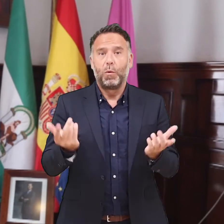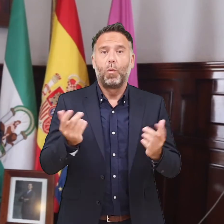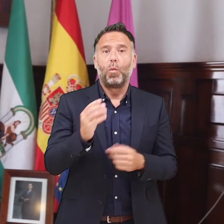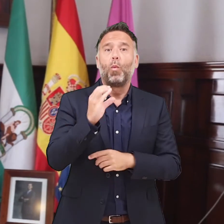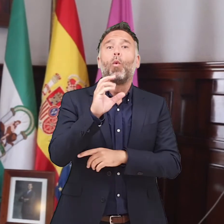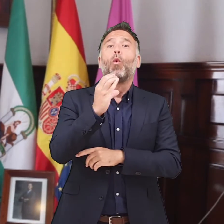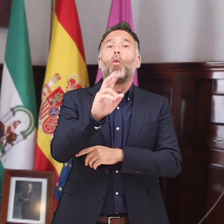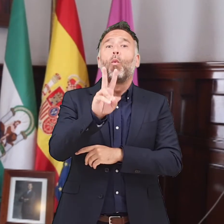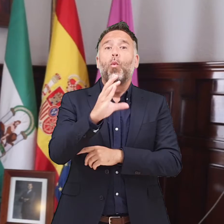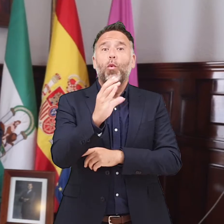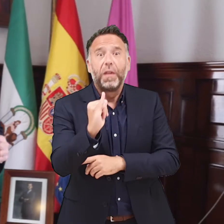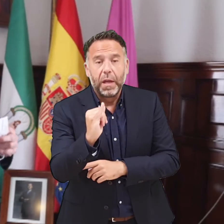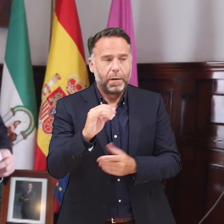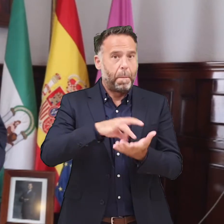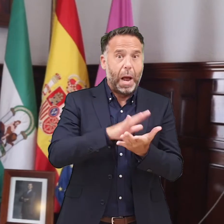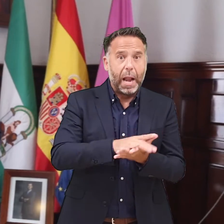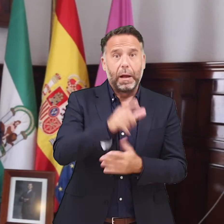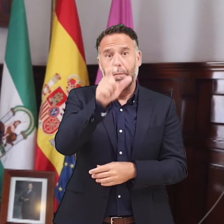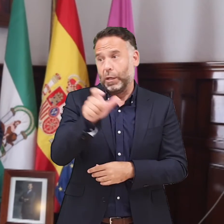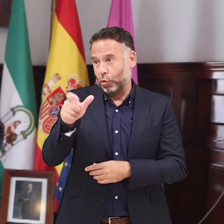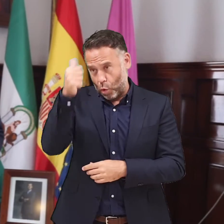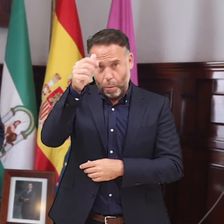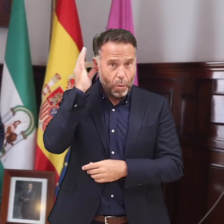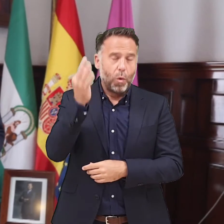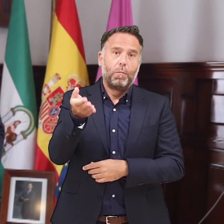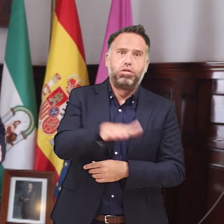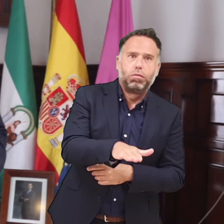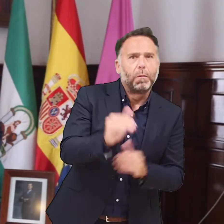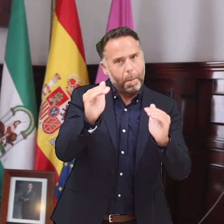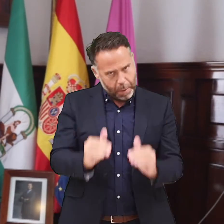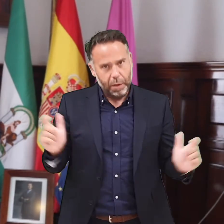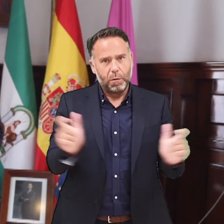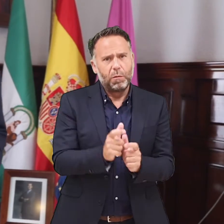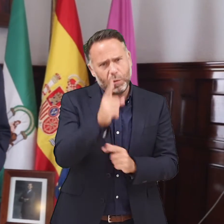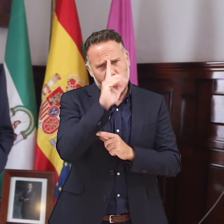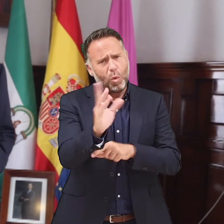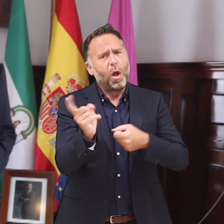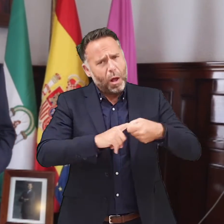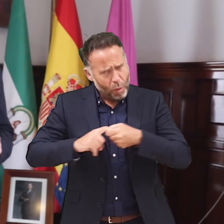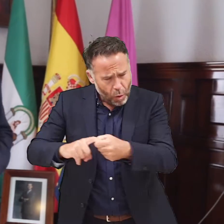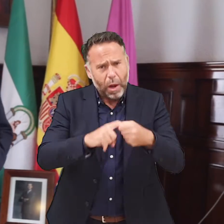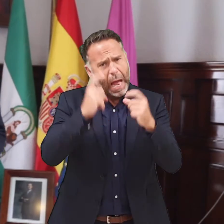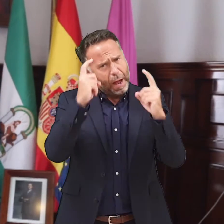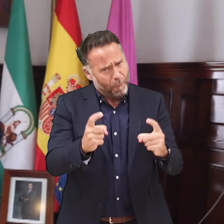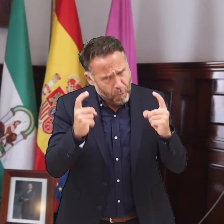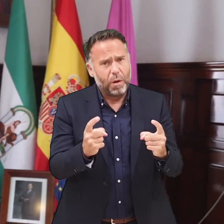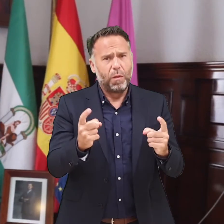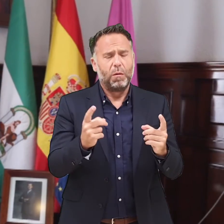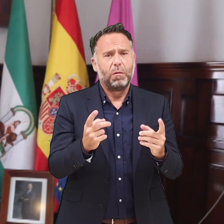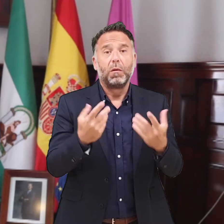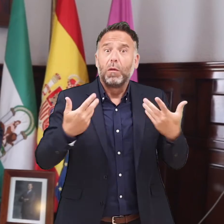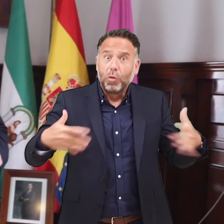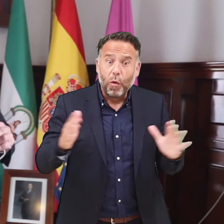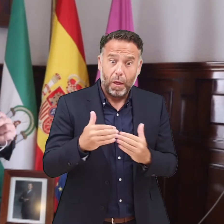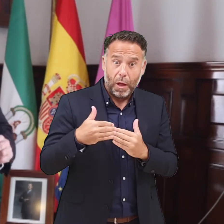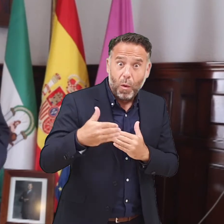personas en la UCI, menos malagueños que fallezcan. Seamos solidarios, de verdad. Esforcémonos en ese sentido.